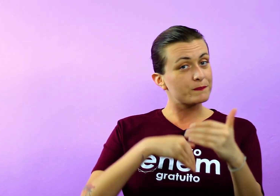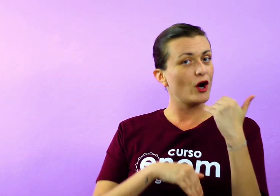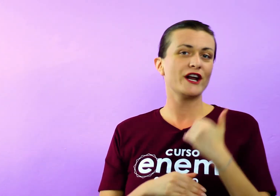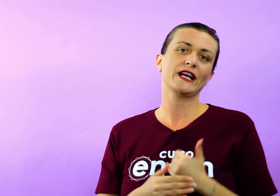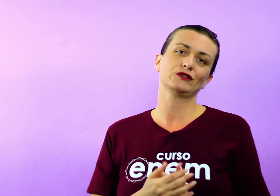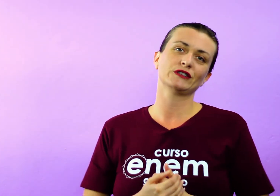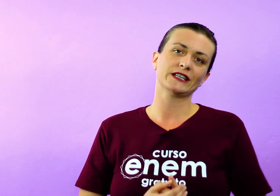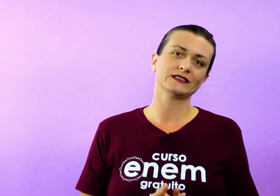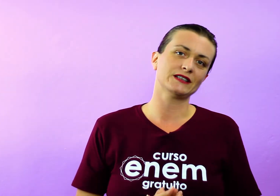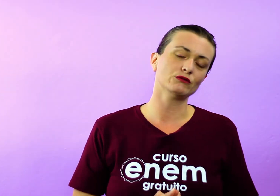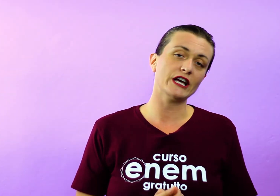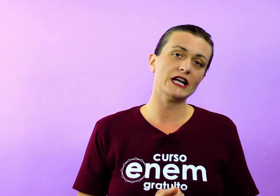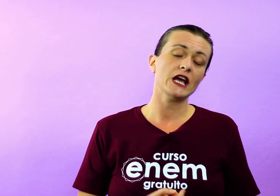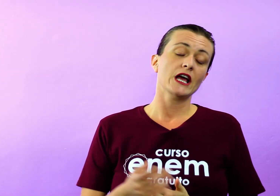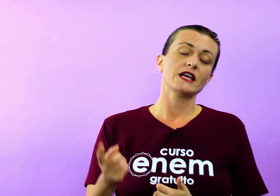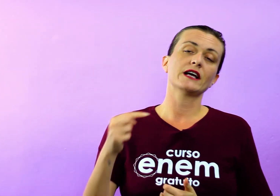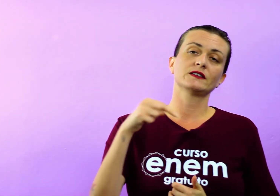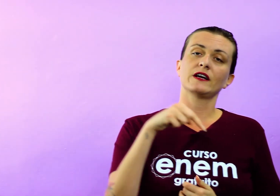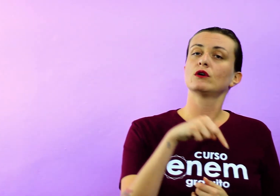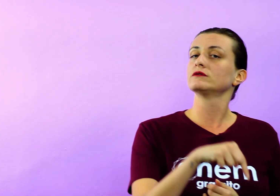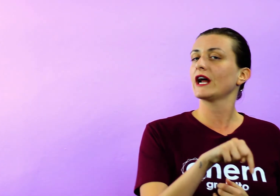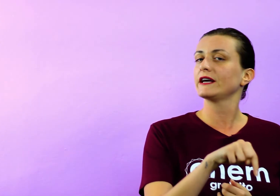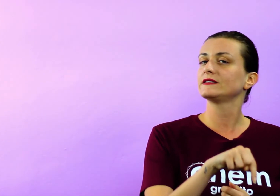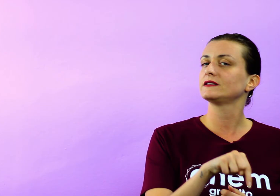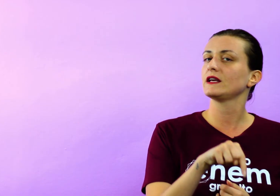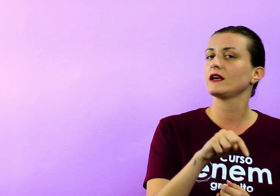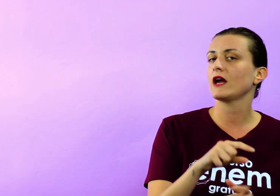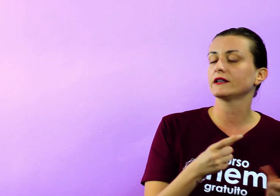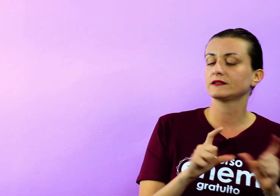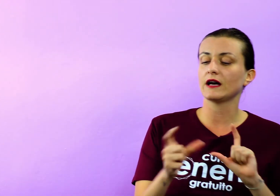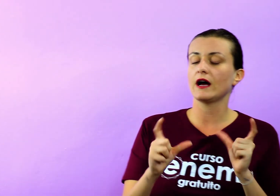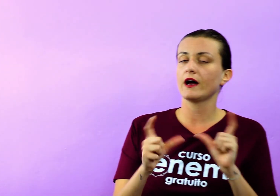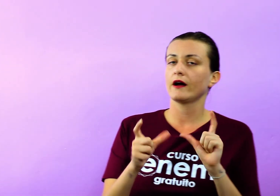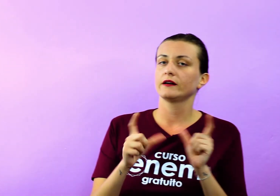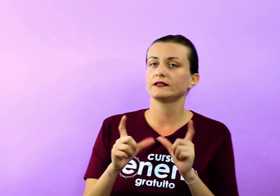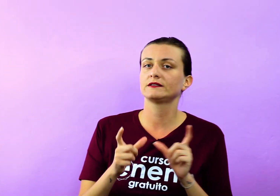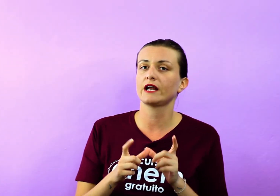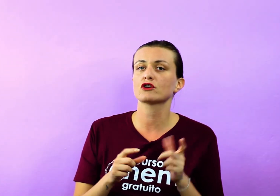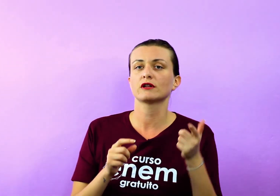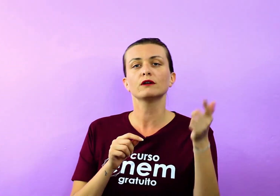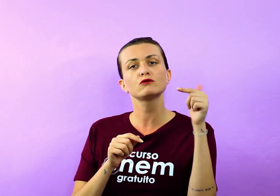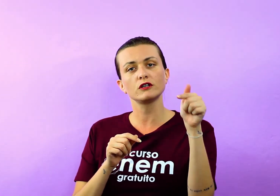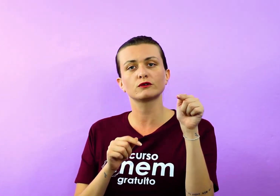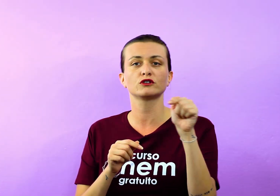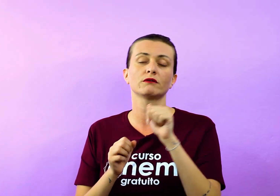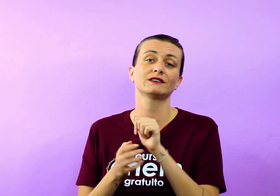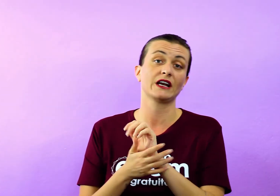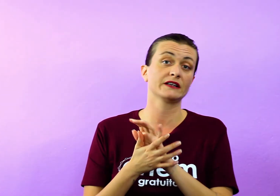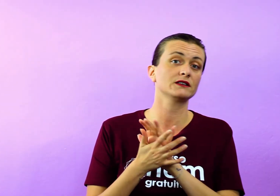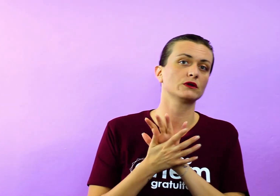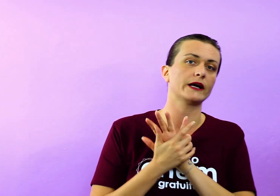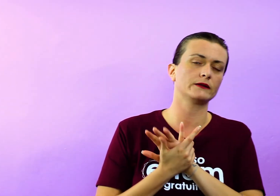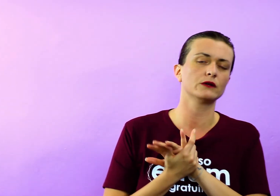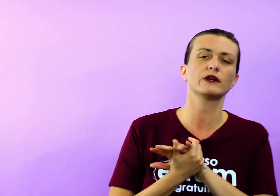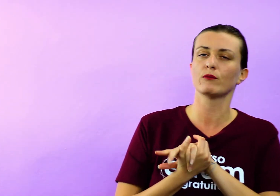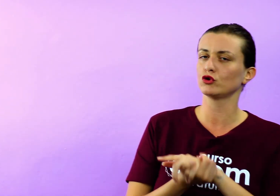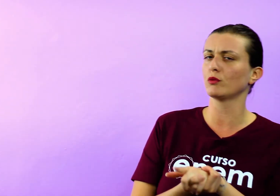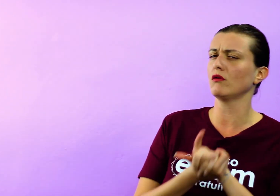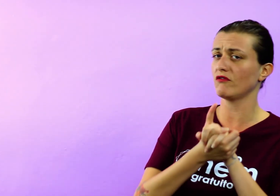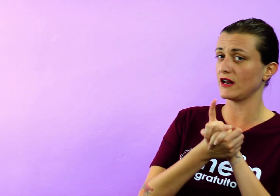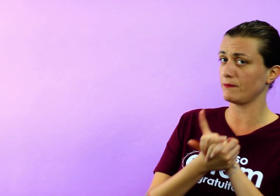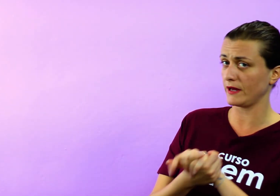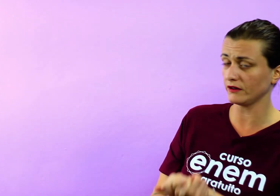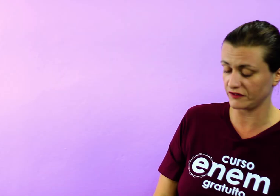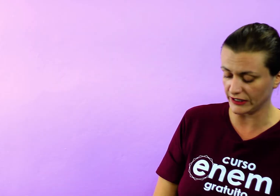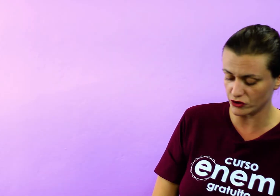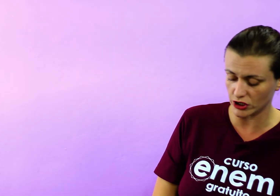incorpora isso na canção dele. E aí você vai encontrar esse trecho lá num disco que chama Transa, do Caetano, que é muito